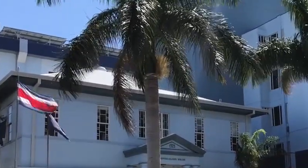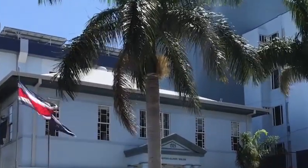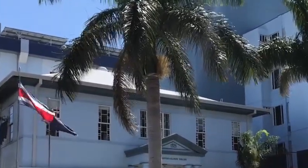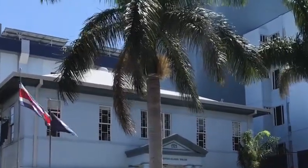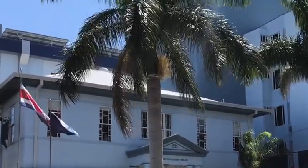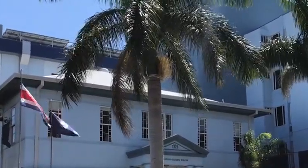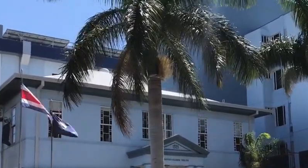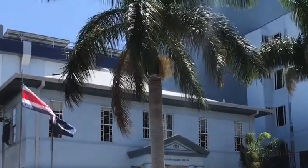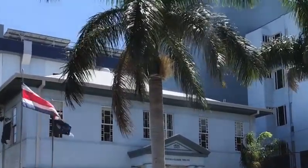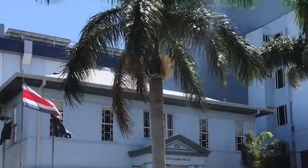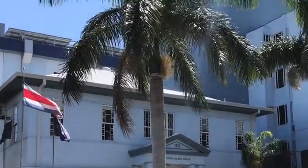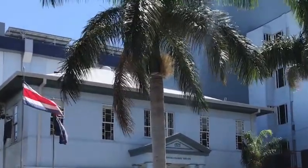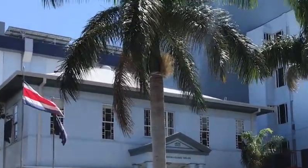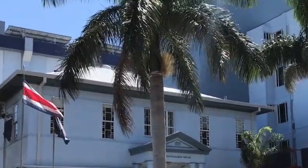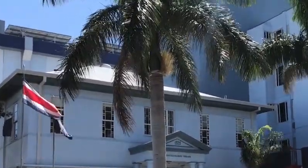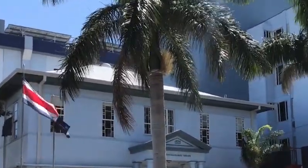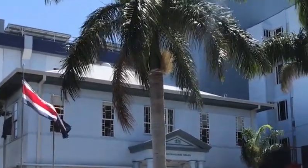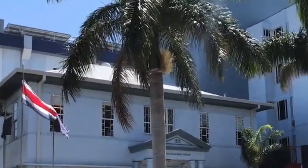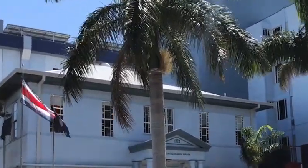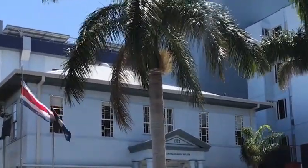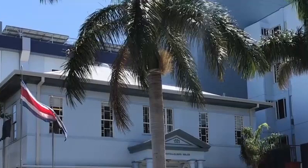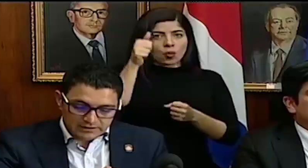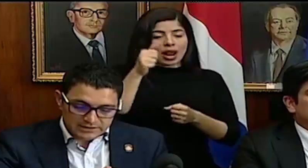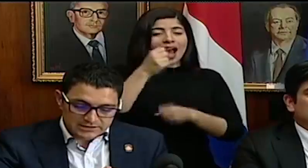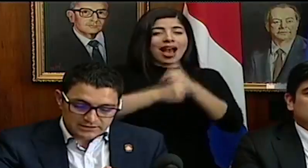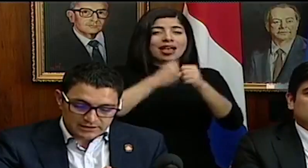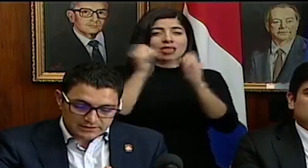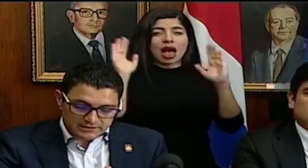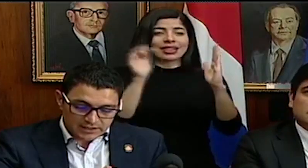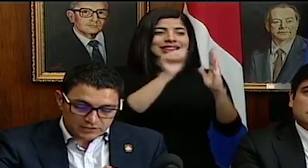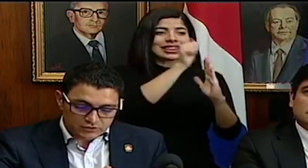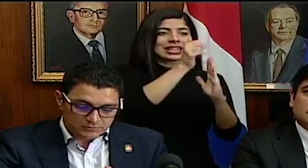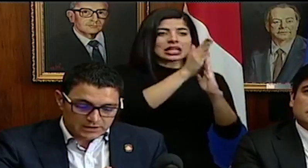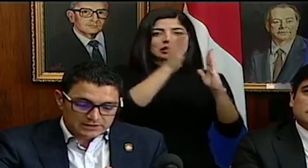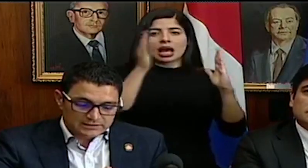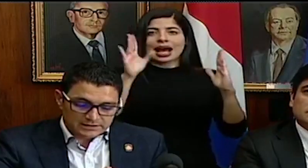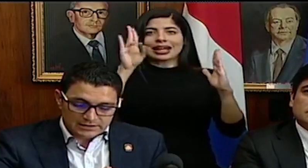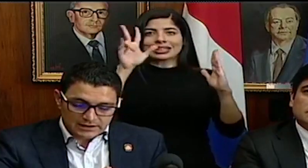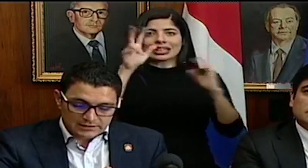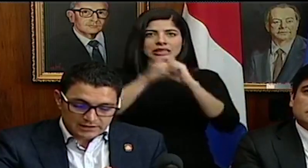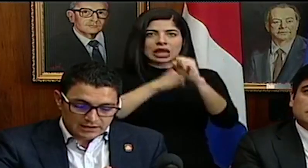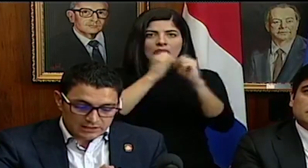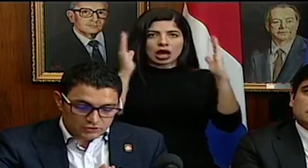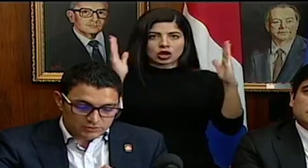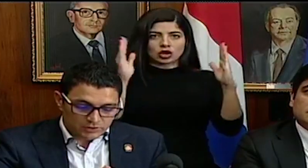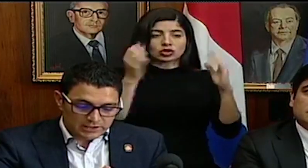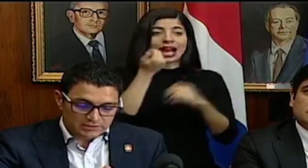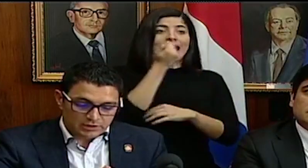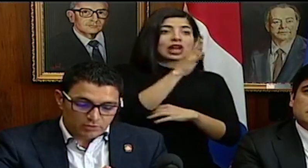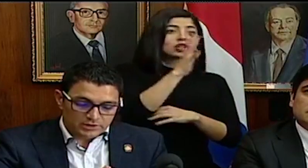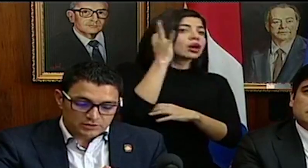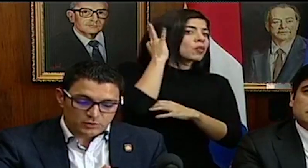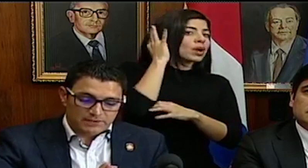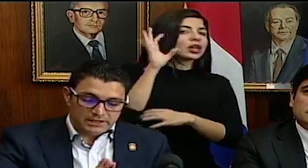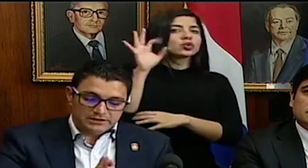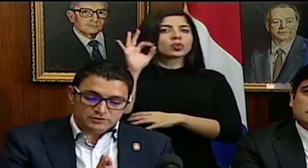descartado 206. El rango de edad es de 10 a 73 años. Se trata de 14 mujeres y 9